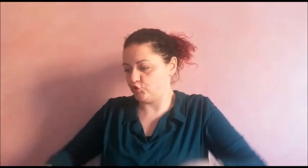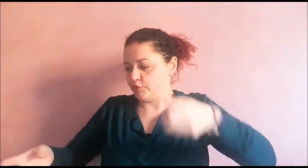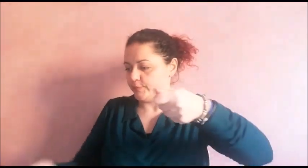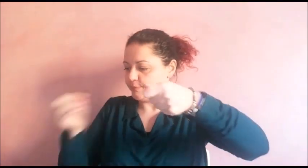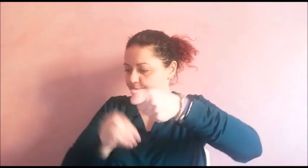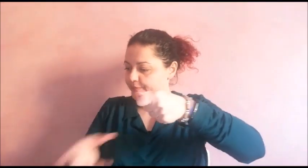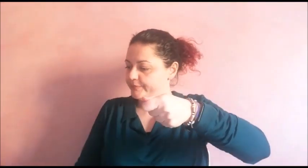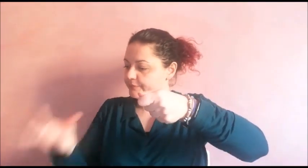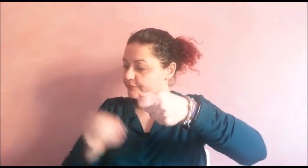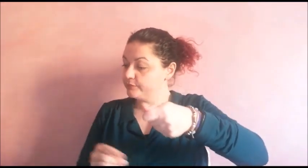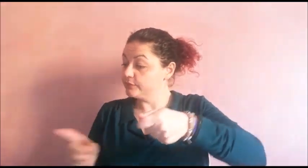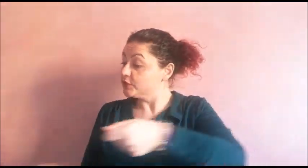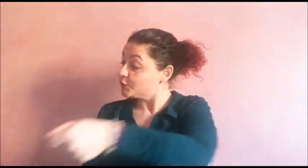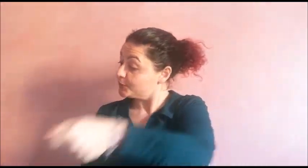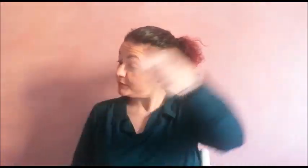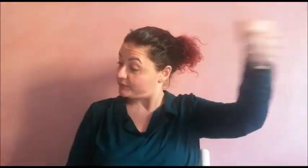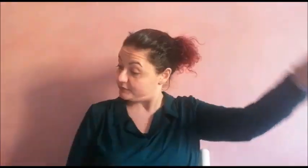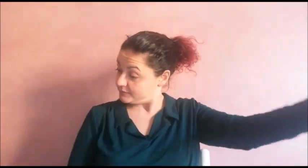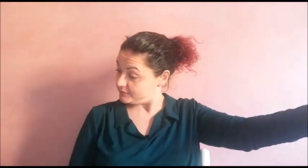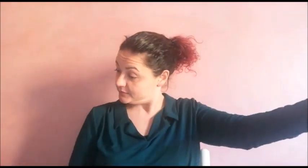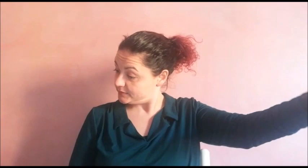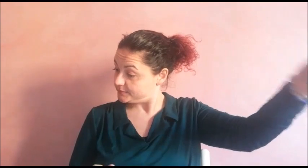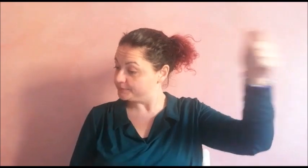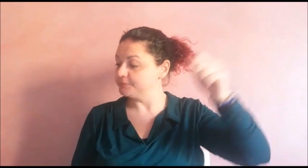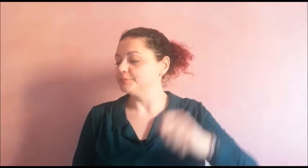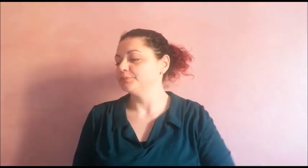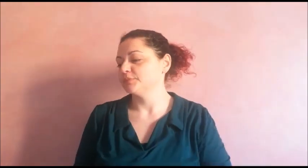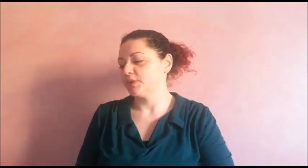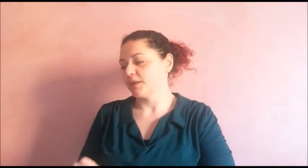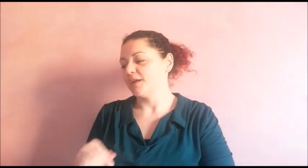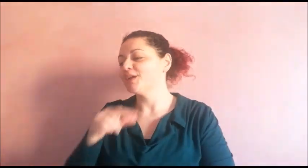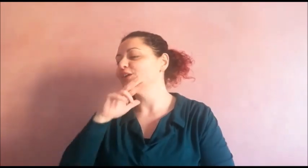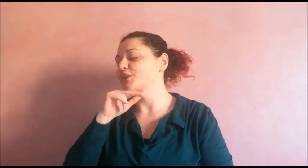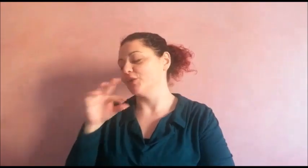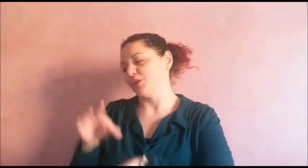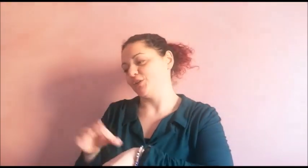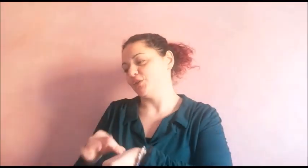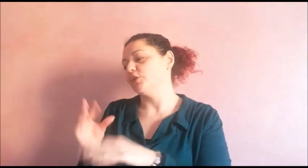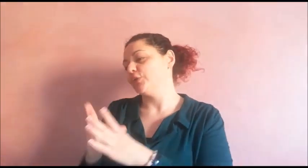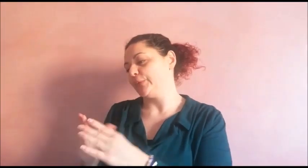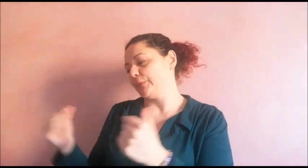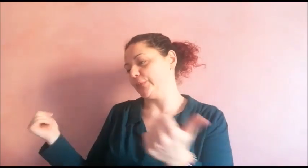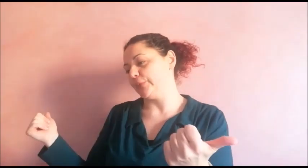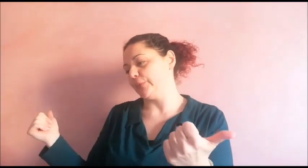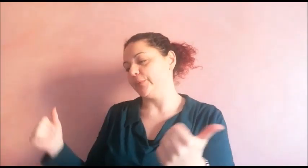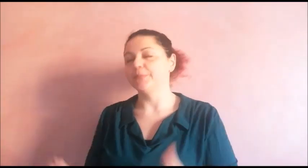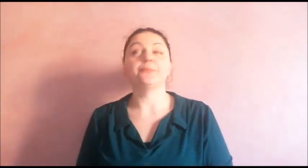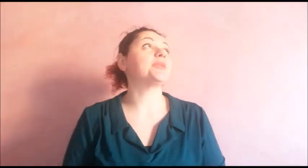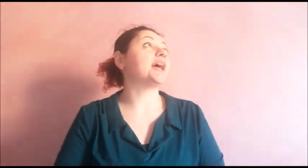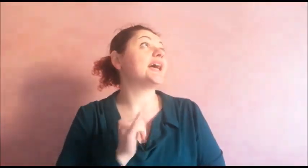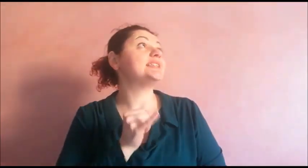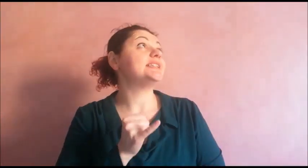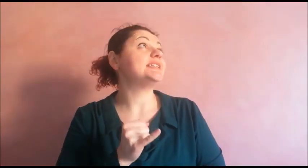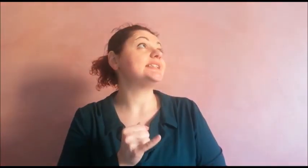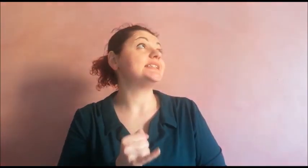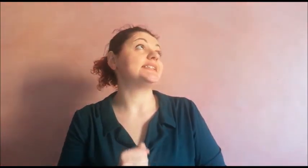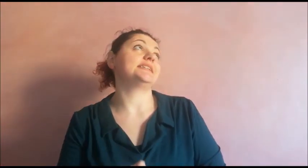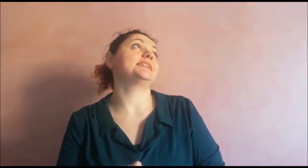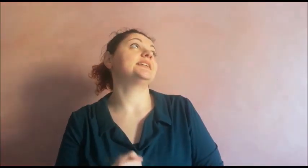Puoi andare a portarglielo? Così la sua salute si rimetterà. Sì, certo, nonna mi